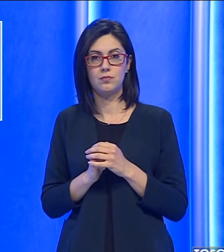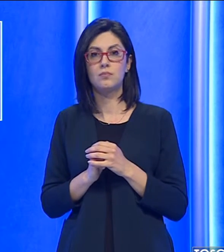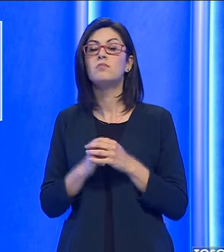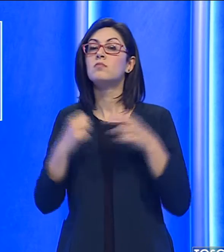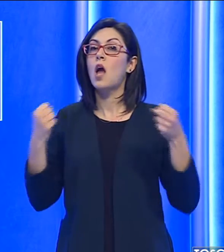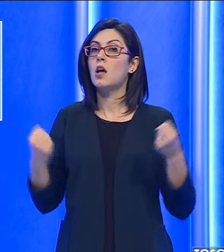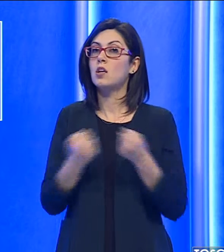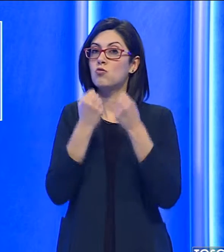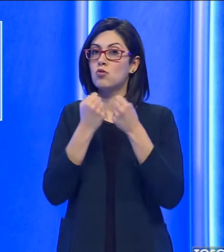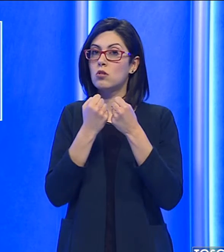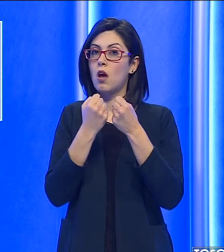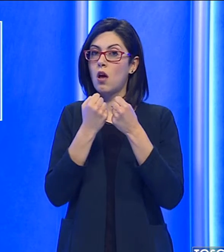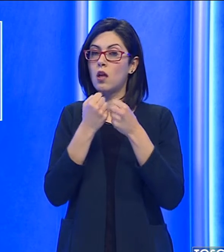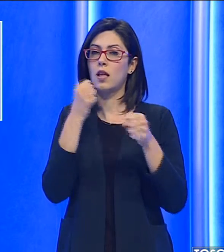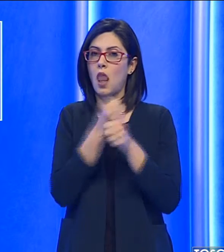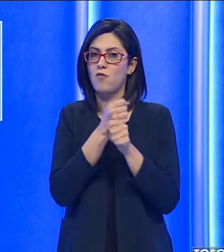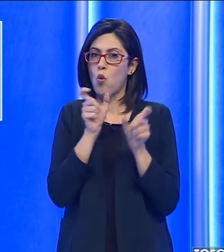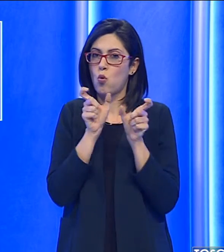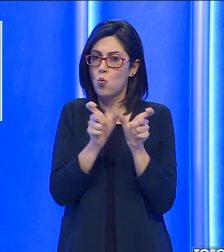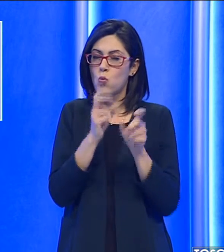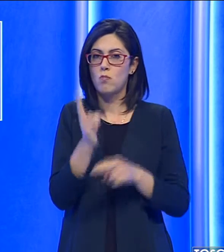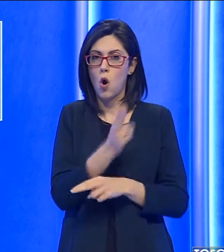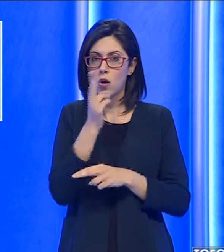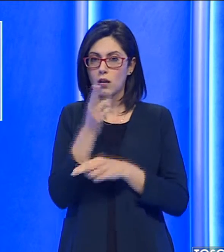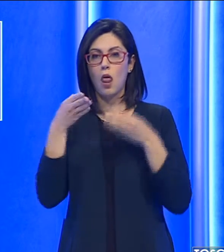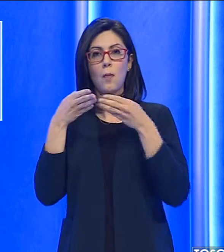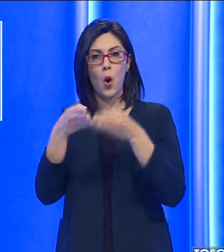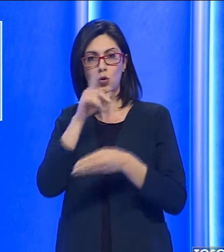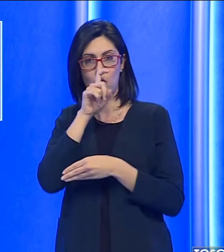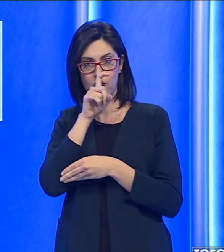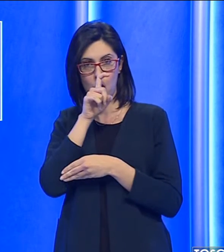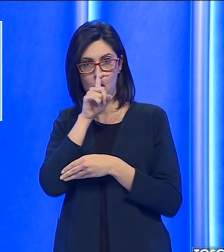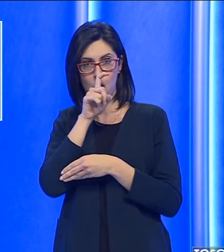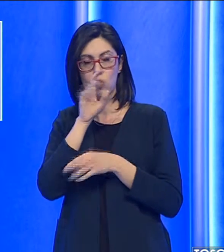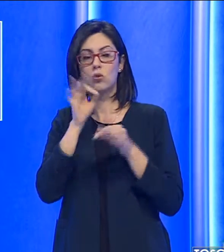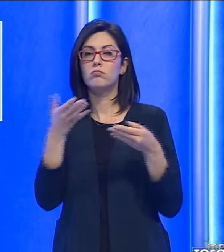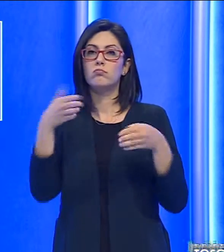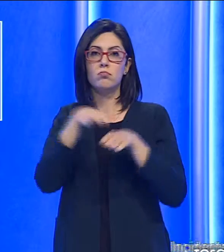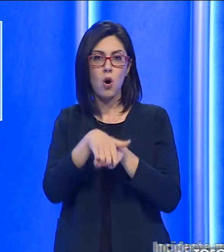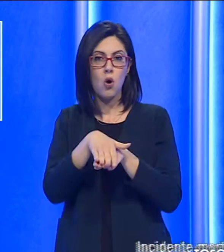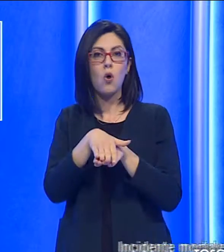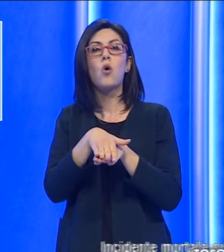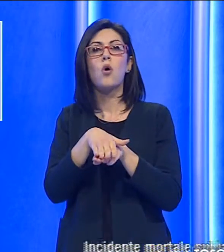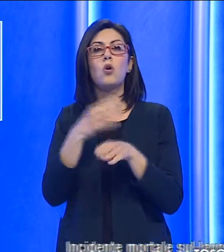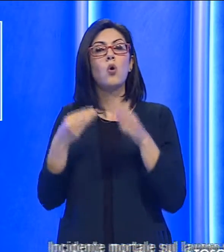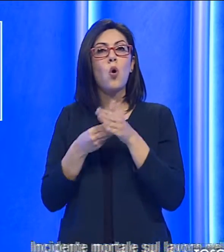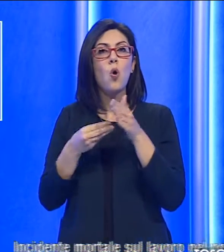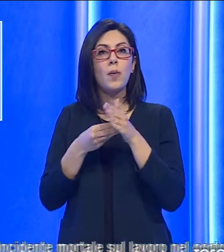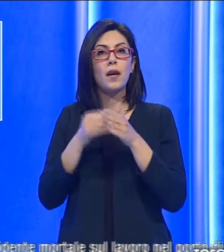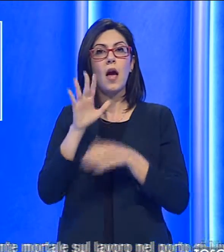Incidente mortale sul lavoro nel porto di Livorno dove ha perso la vita un operaio